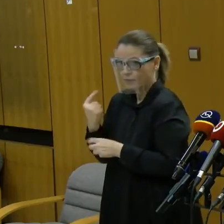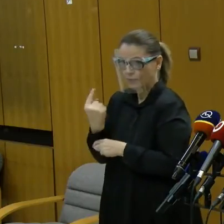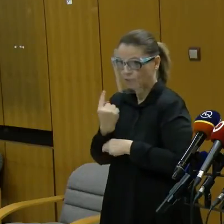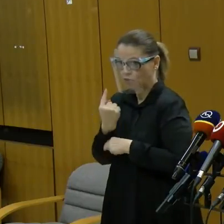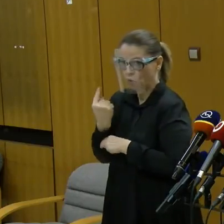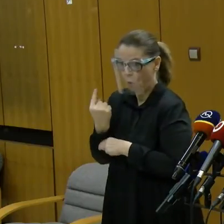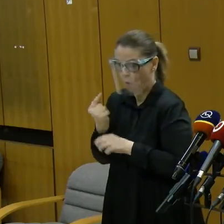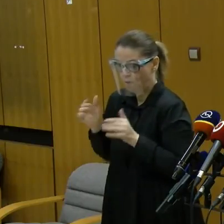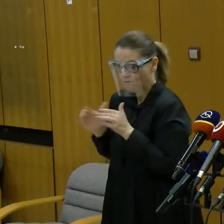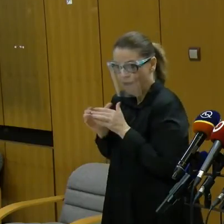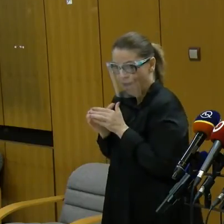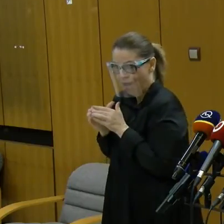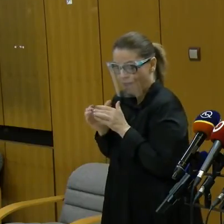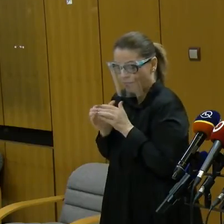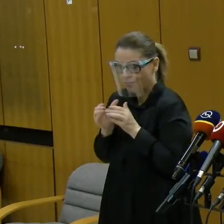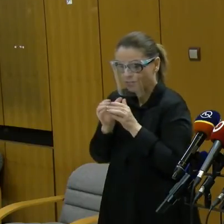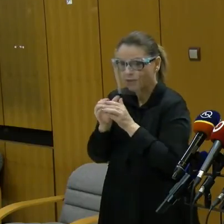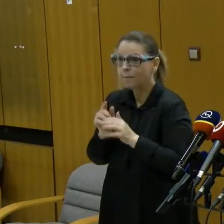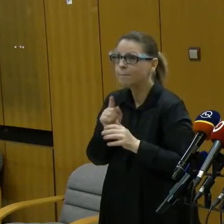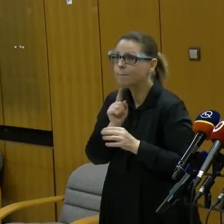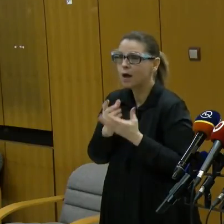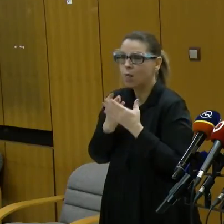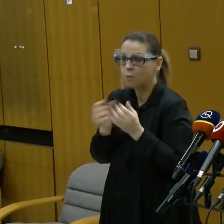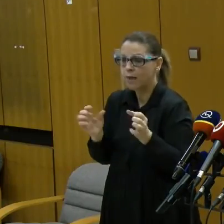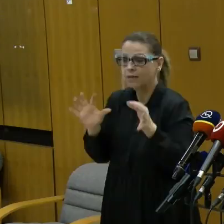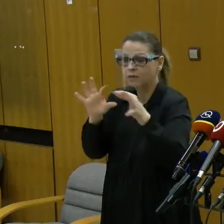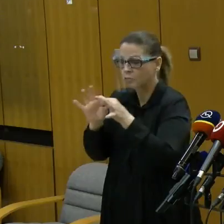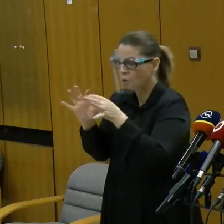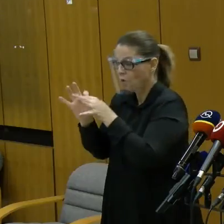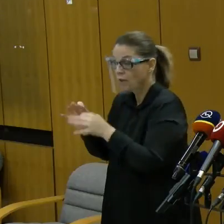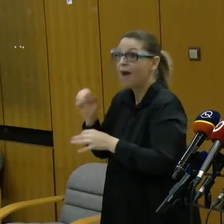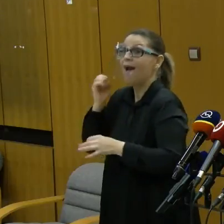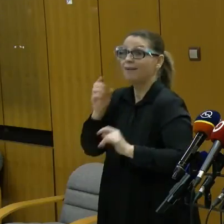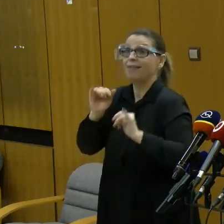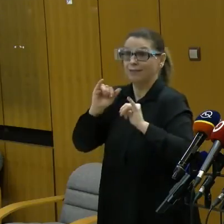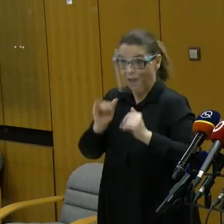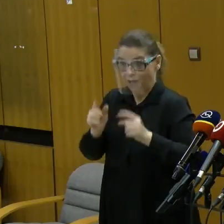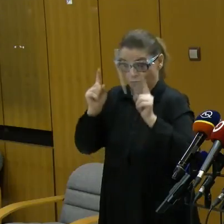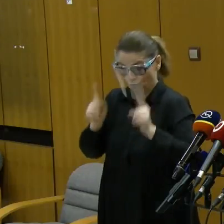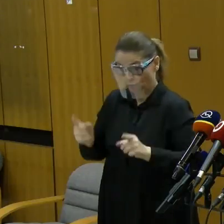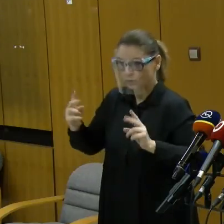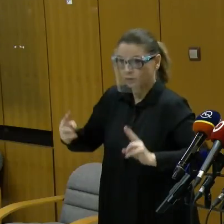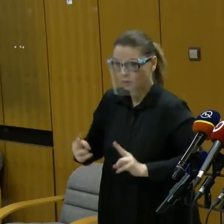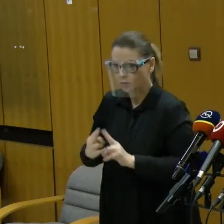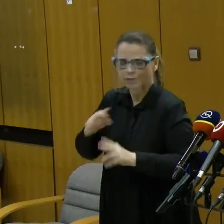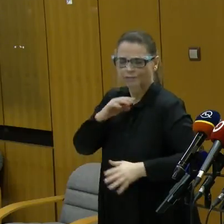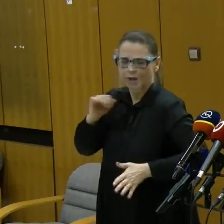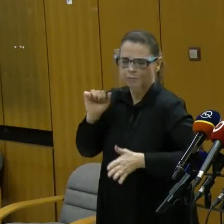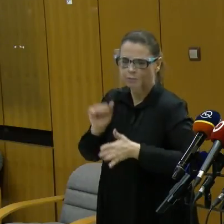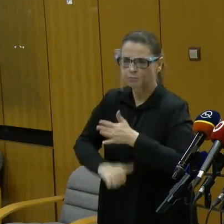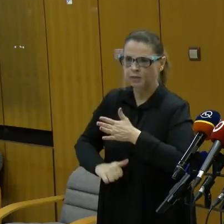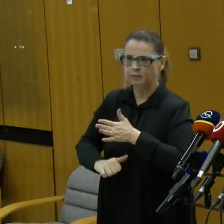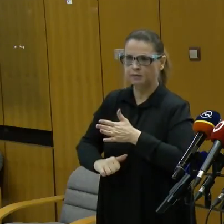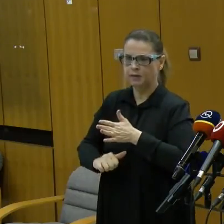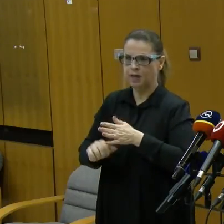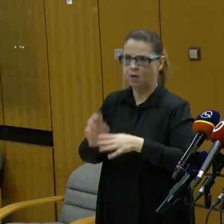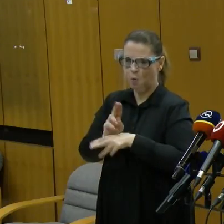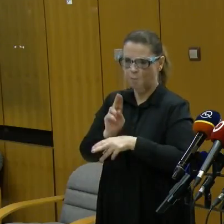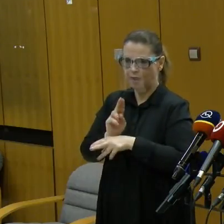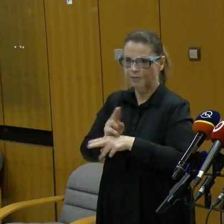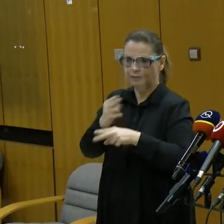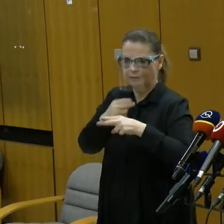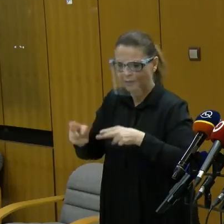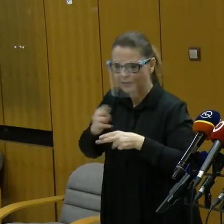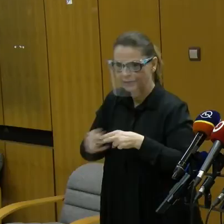potrebujú, a keď aj nejaký nový kontakt za prísnych epidemiologických opatrení, tým pádom uchránia svoju